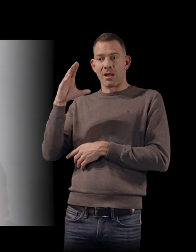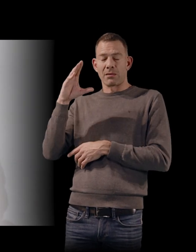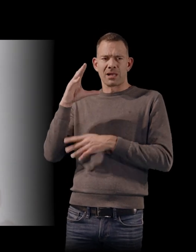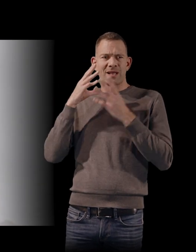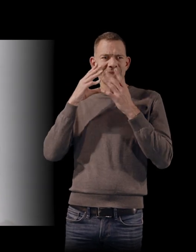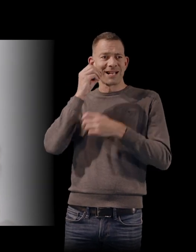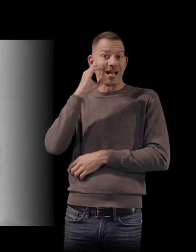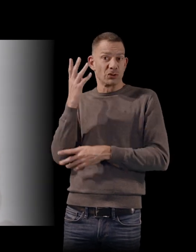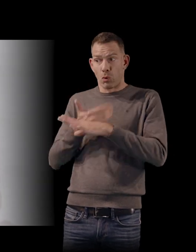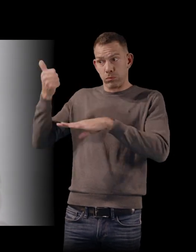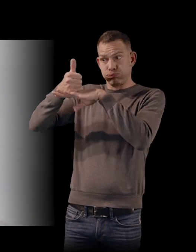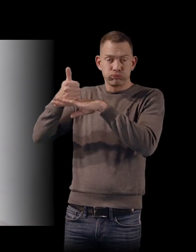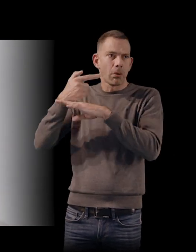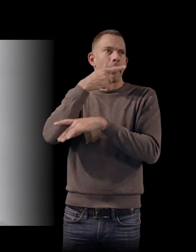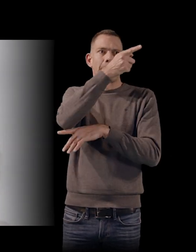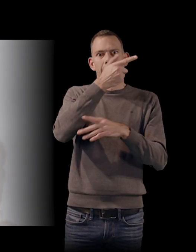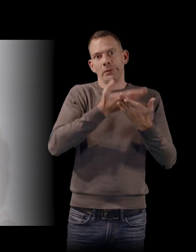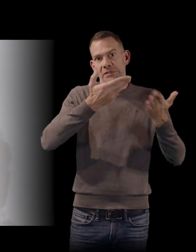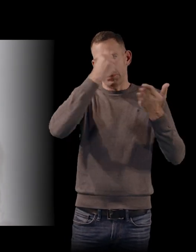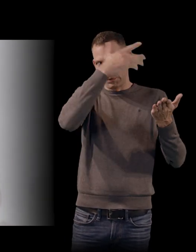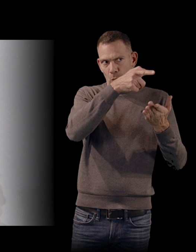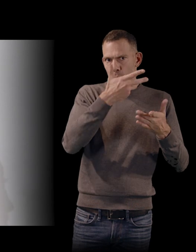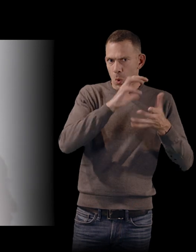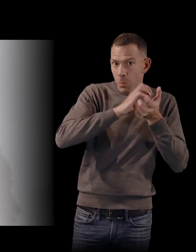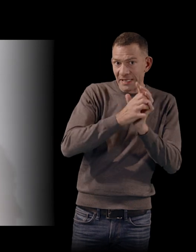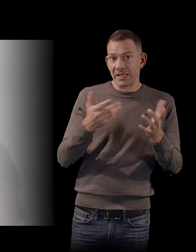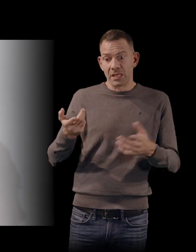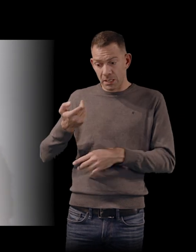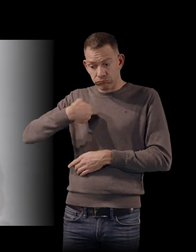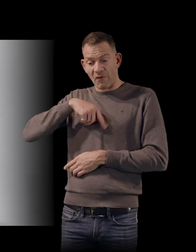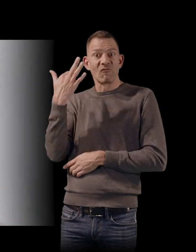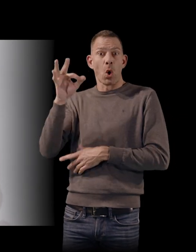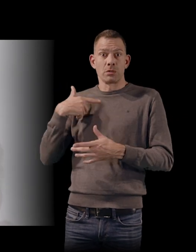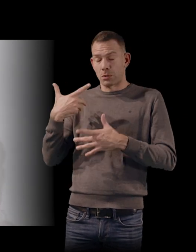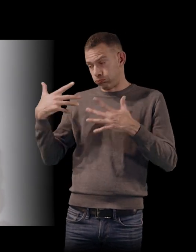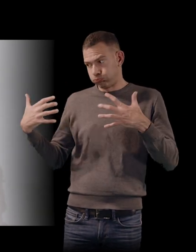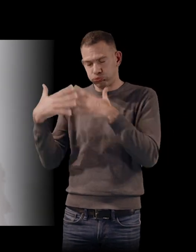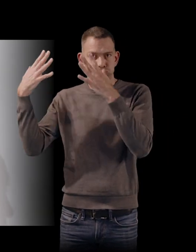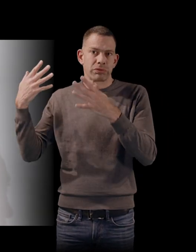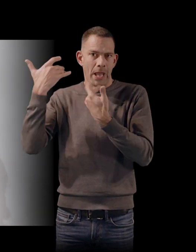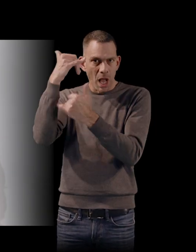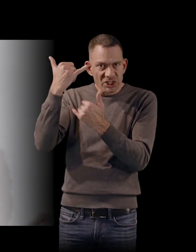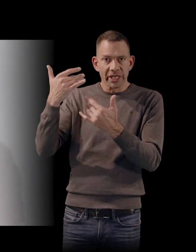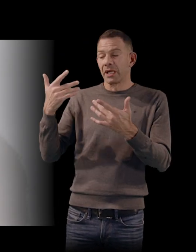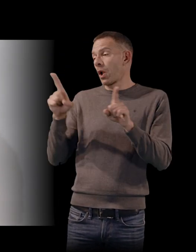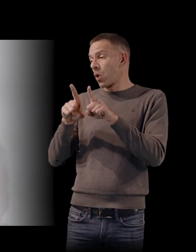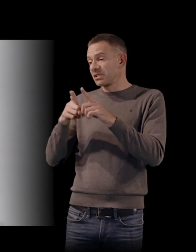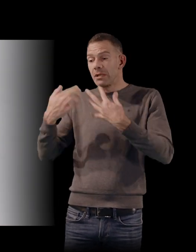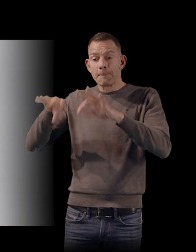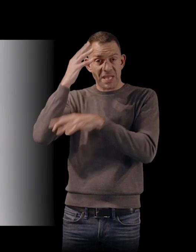pour les Américains, au moment où nous, est en pleine guerre d'Algérie, au moment des indépendances en Afrique, au moment de la